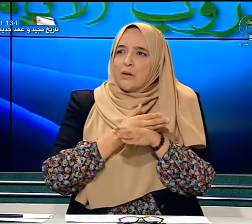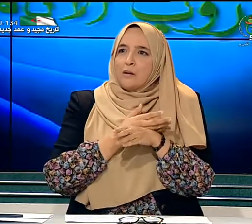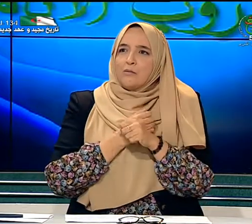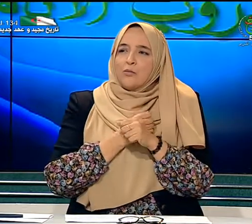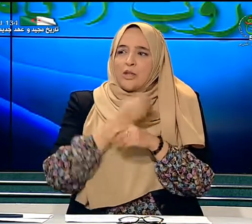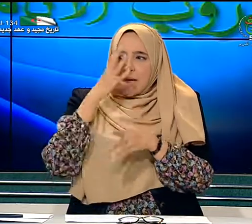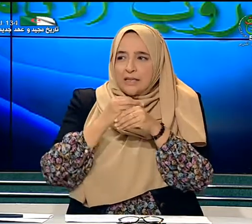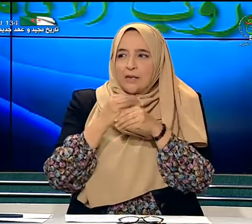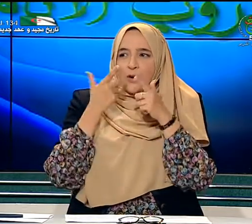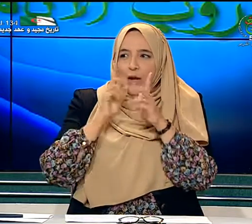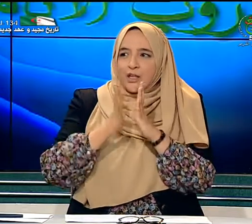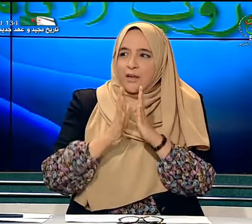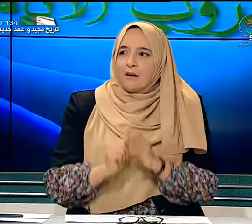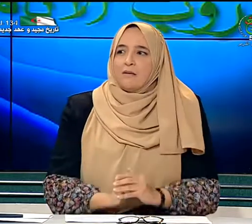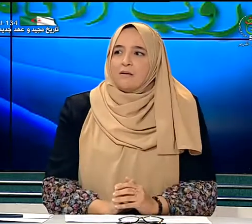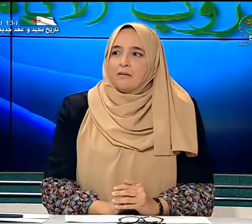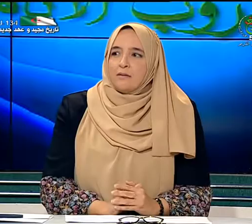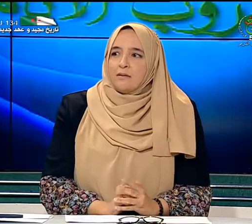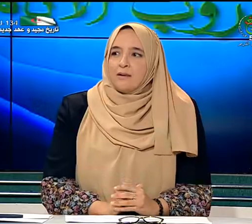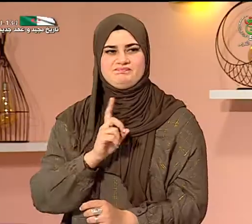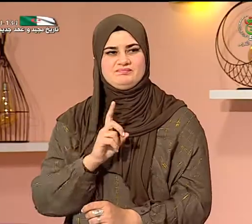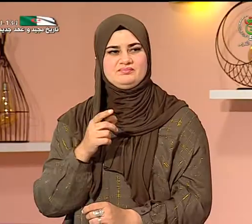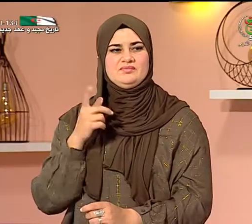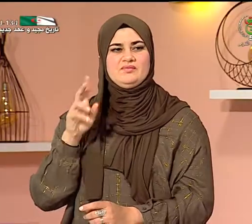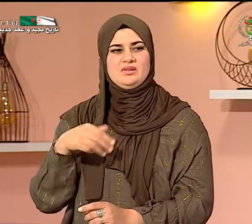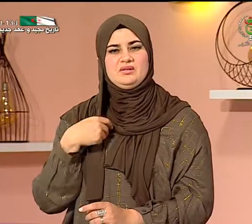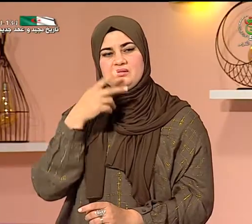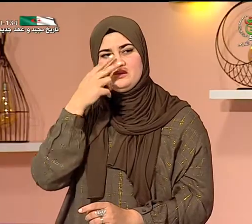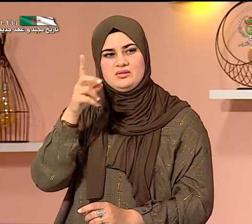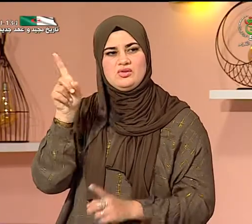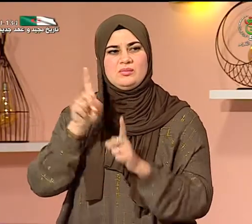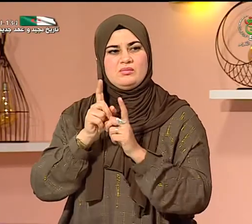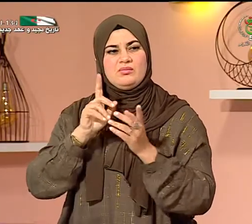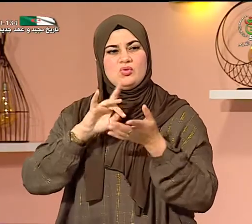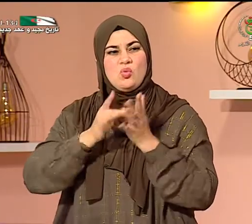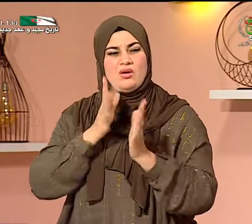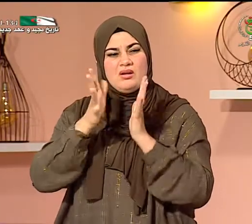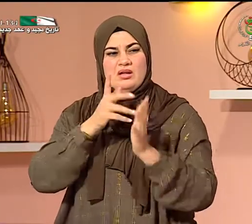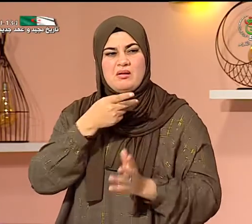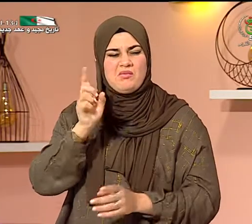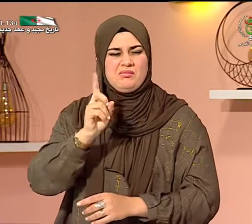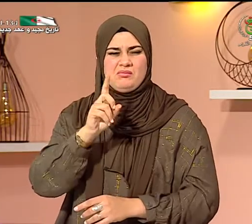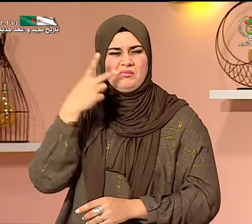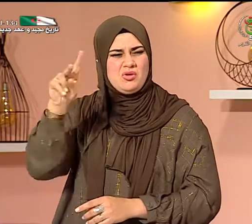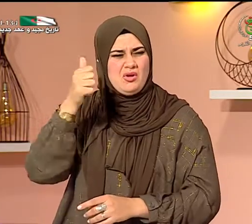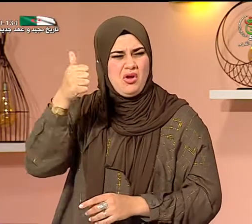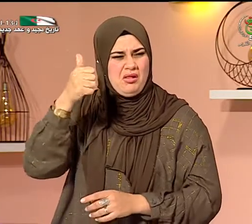متمرسين في لغة الإشارية لا ليسوا متمرسين في لغة الإشارية لاحظت أن الأساتذة